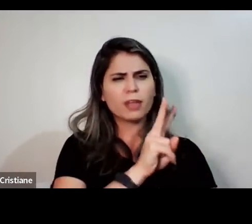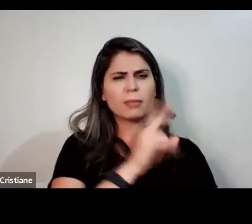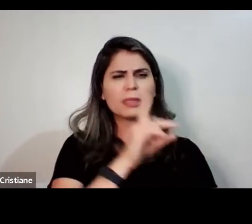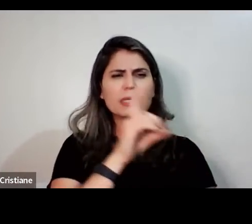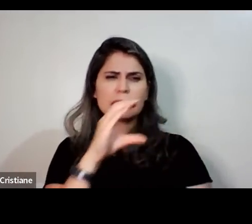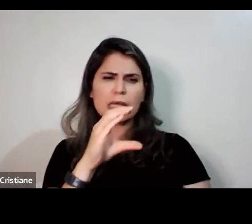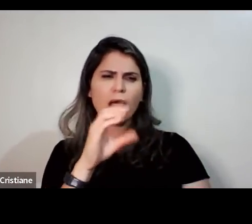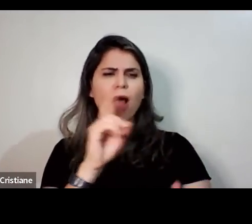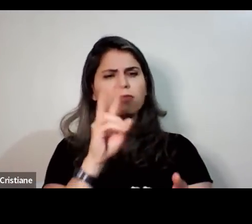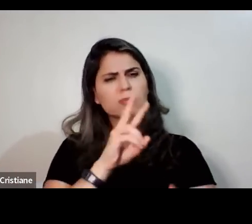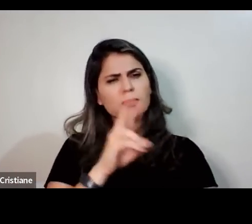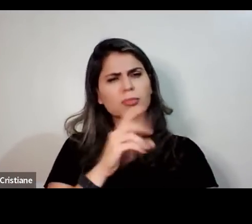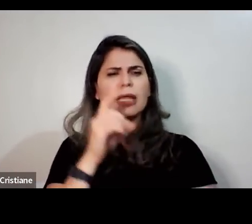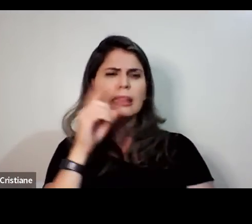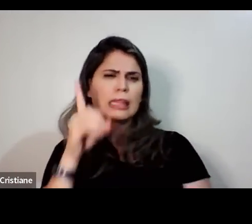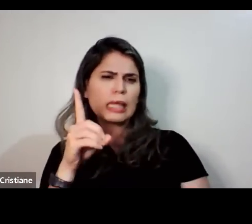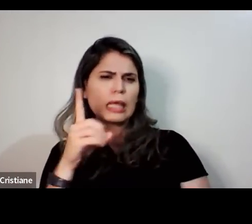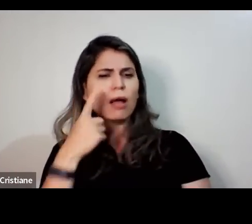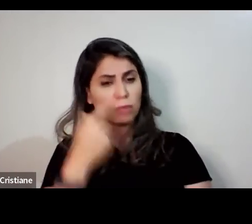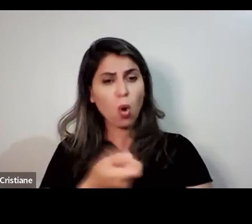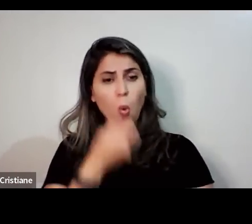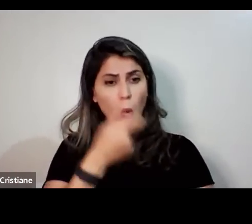principal pra você ter